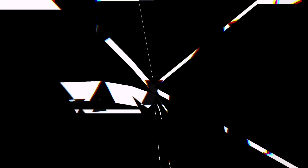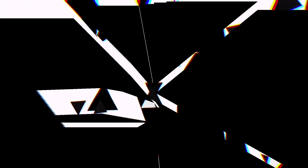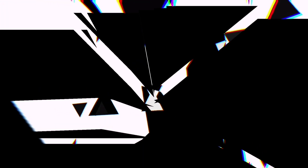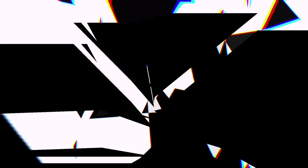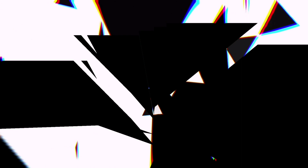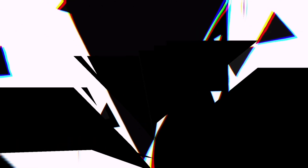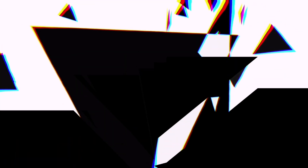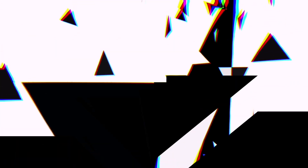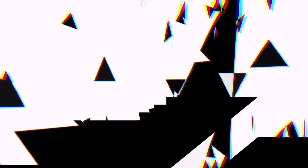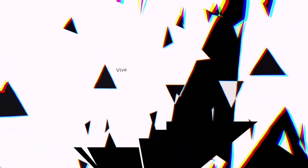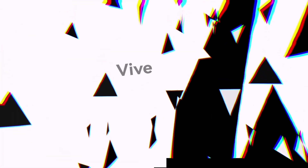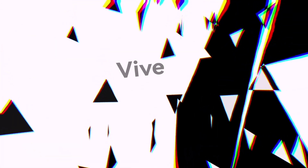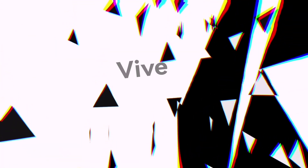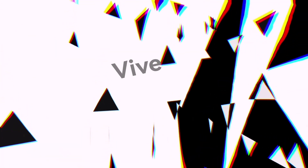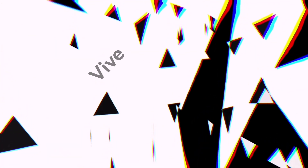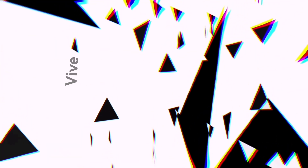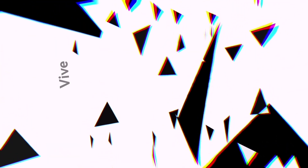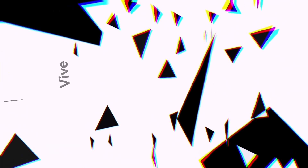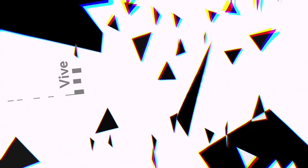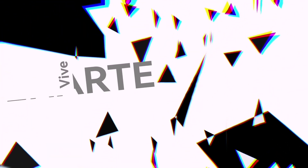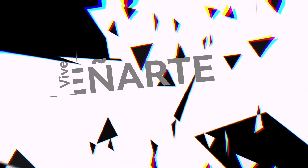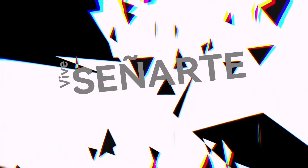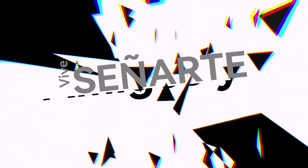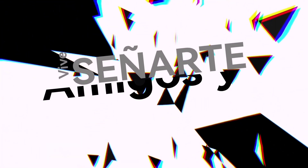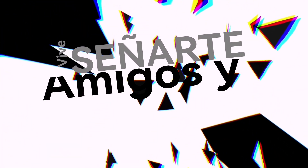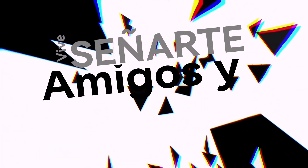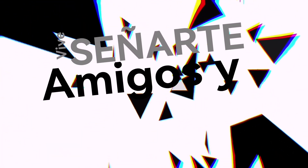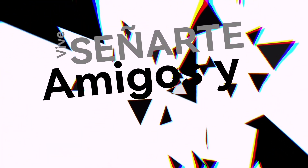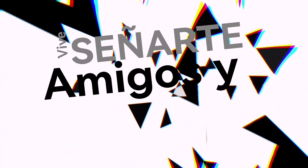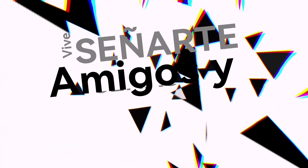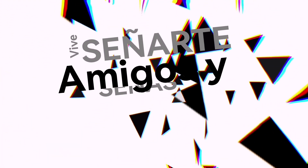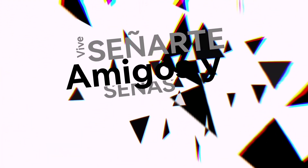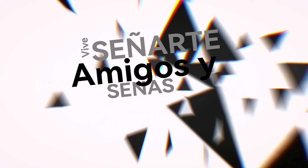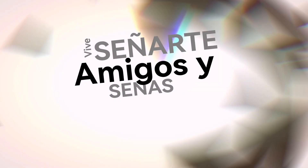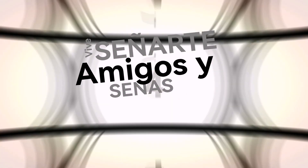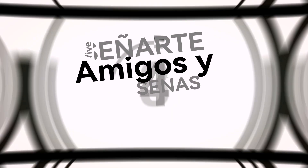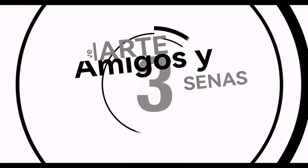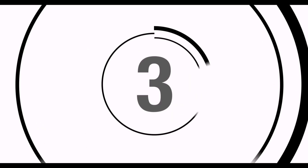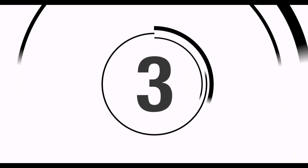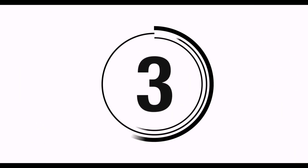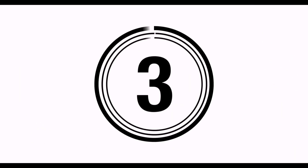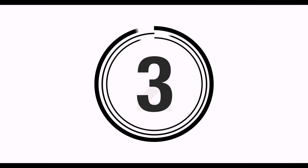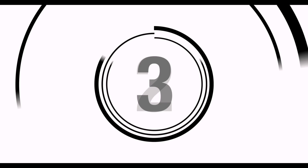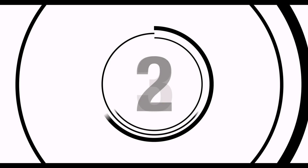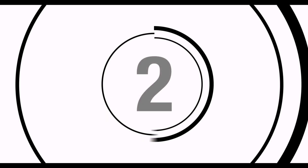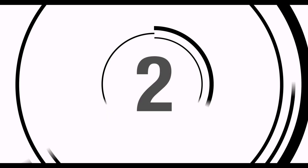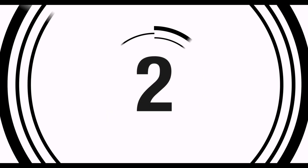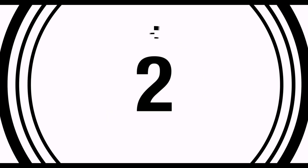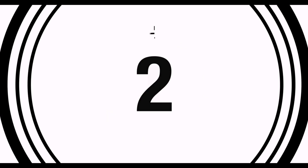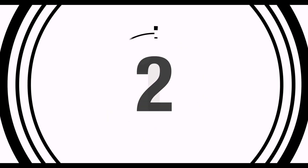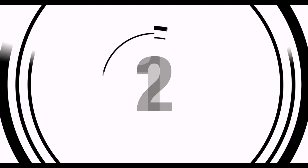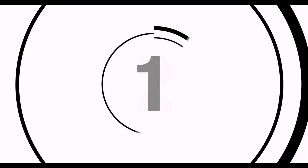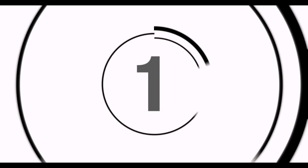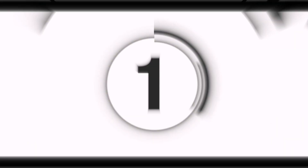muchas Quiero Chau poder dale a ¡Suscríbete!